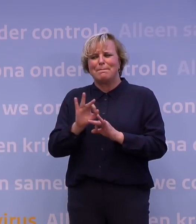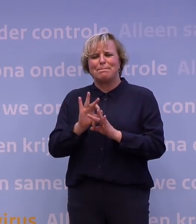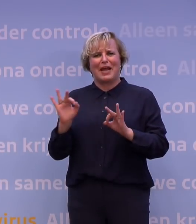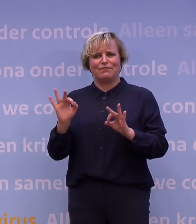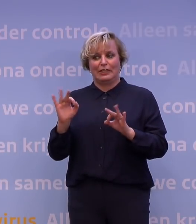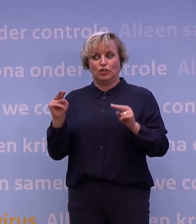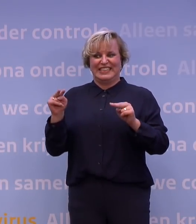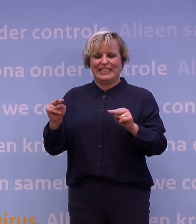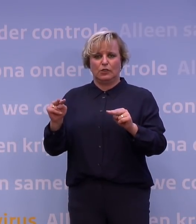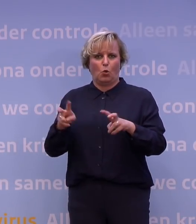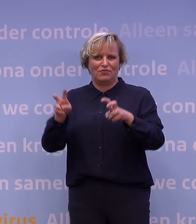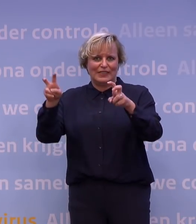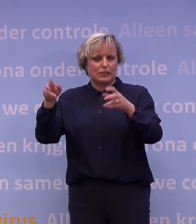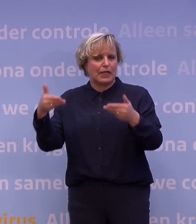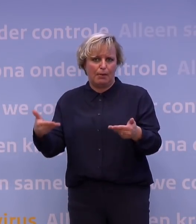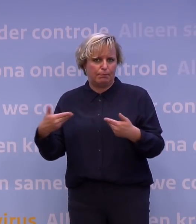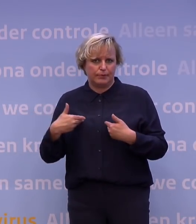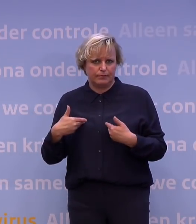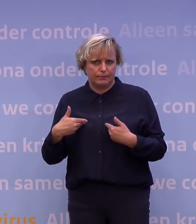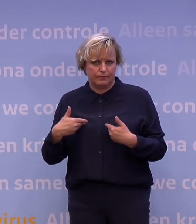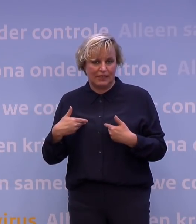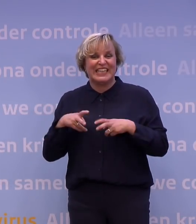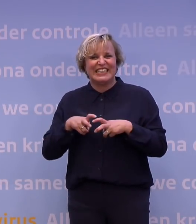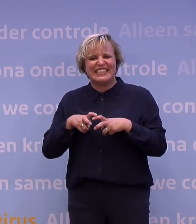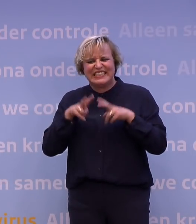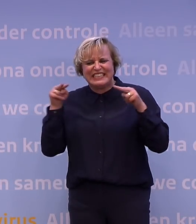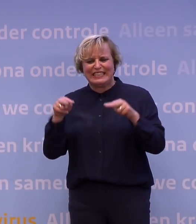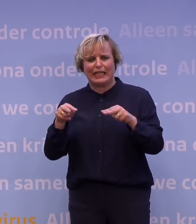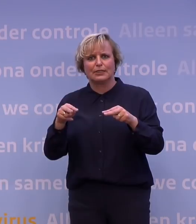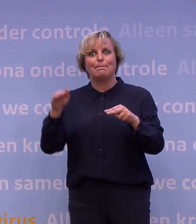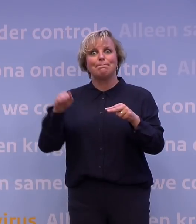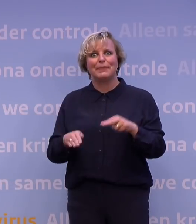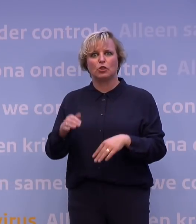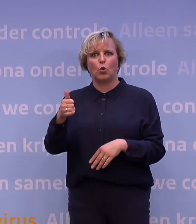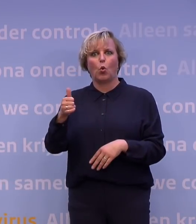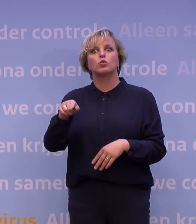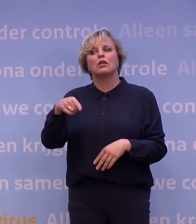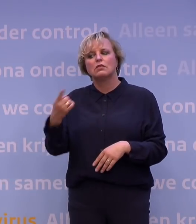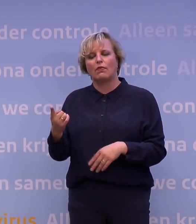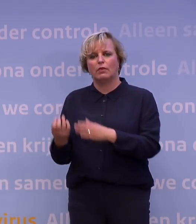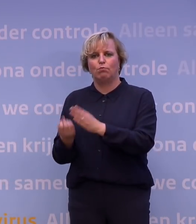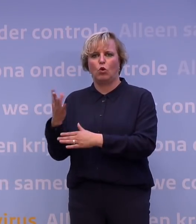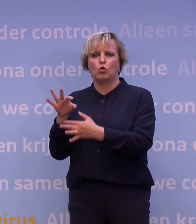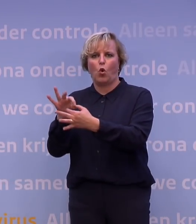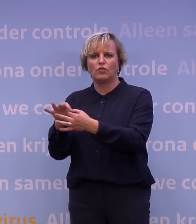op het virus hebt zoals je dat zou willen hebben. En dus dat zicht is wat minder goed dan wanneer je dat bron- en contactonderzoek en dat testen helemaal zou kunnen doen